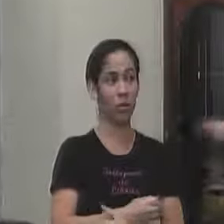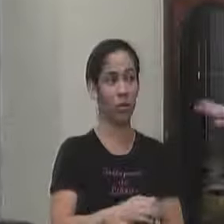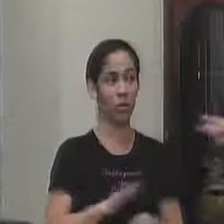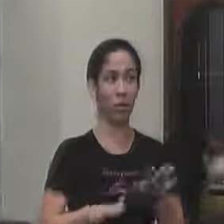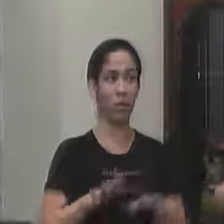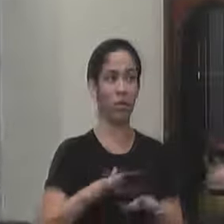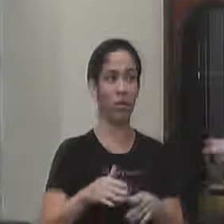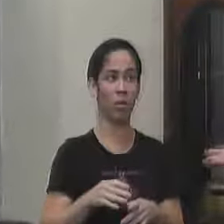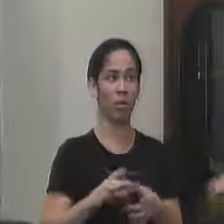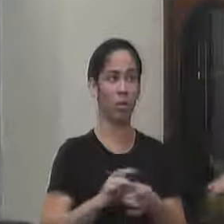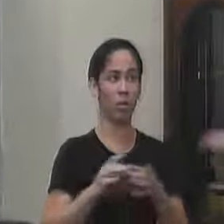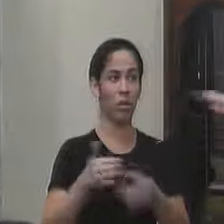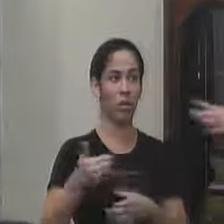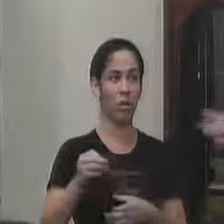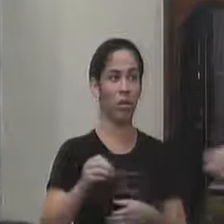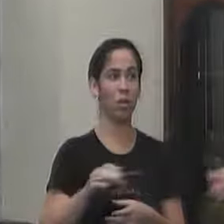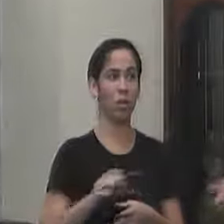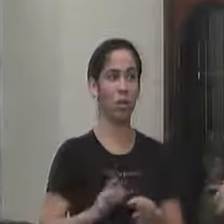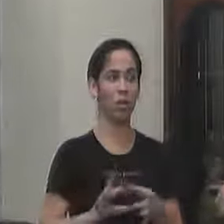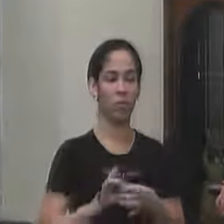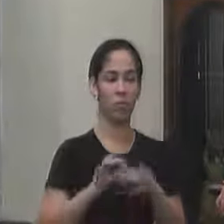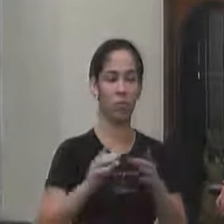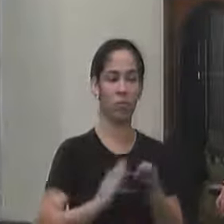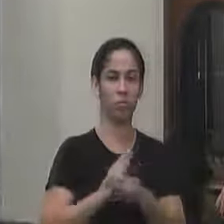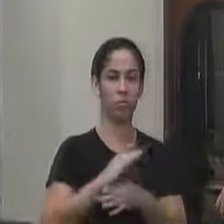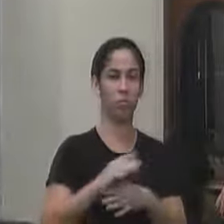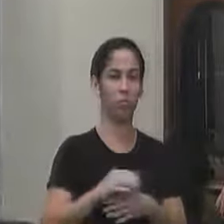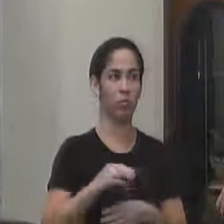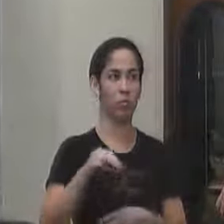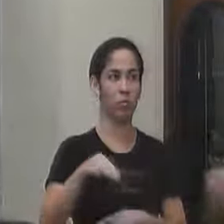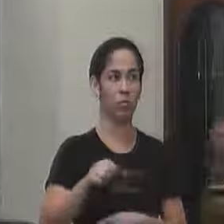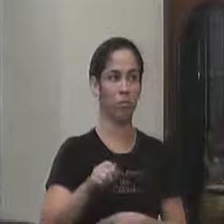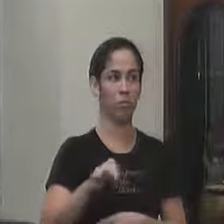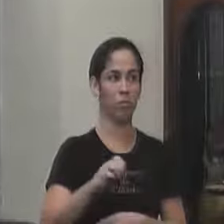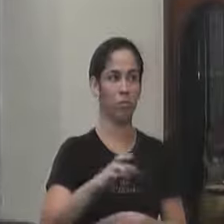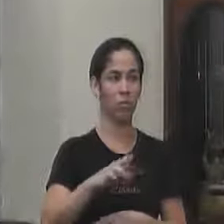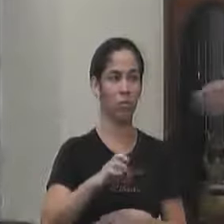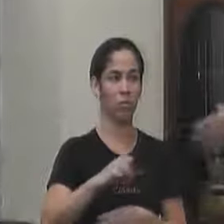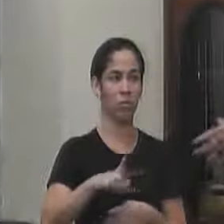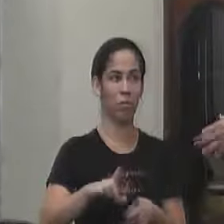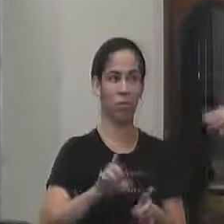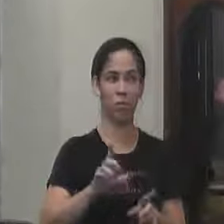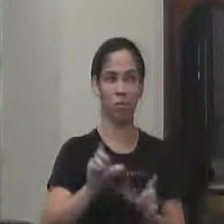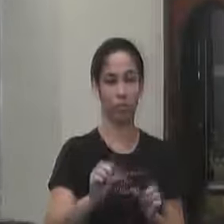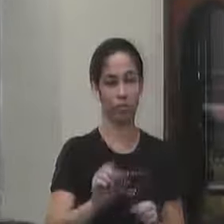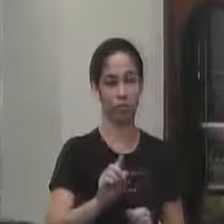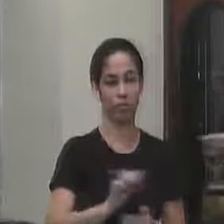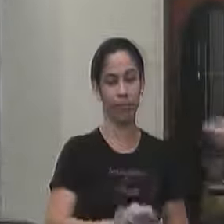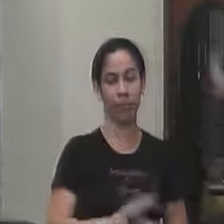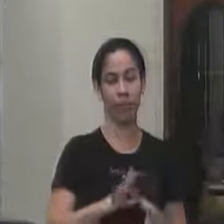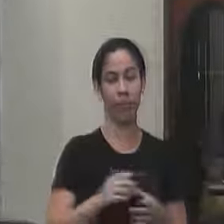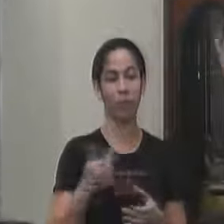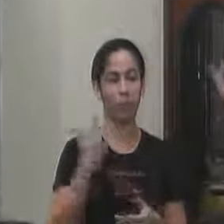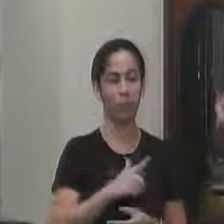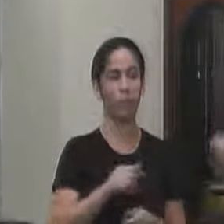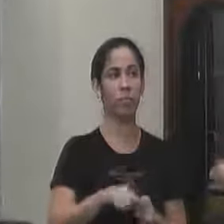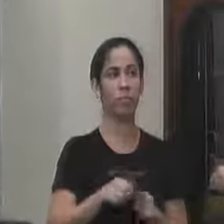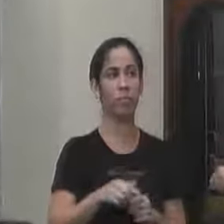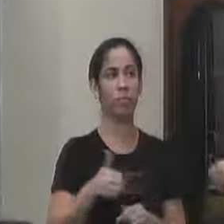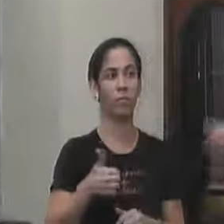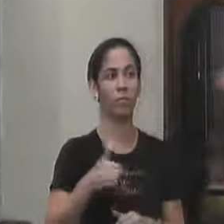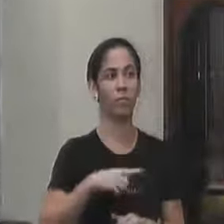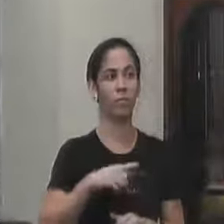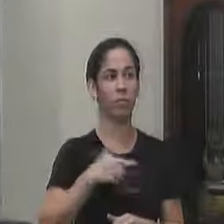ali eu autorizei com 10 alunos a gente abriria essa turma de maternal lá o mínimo não é esse mas a gente abriria tinham 14